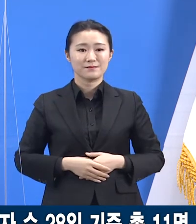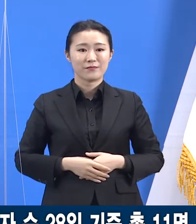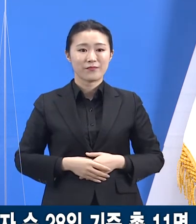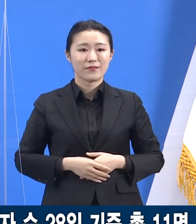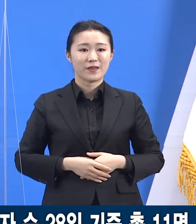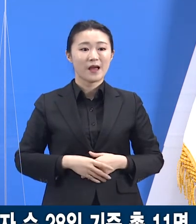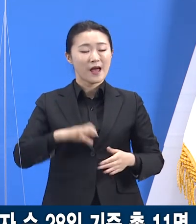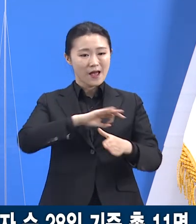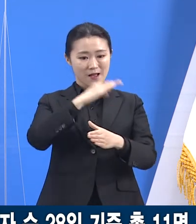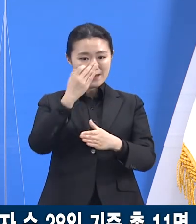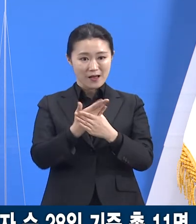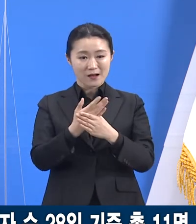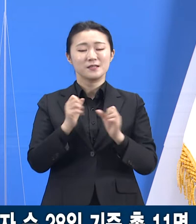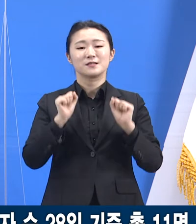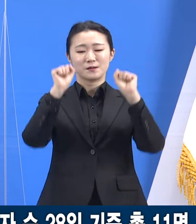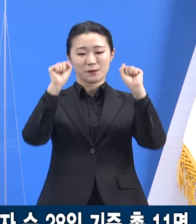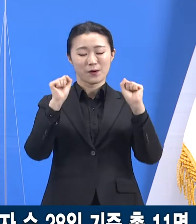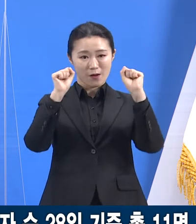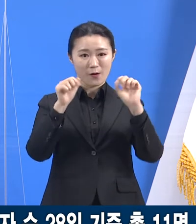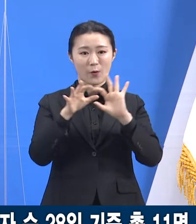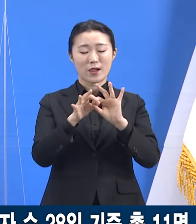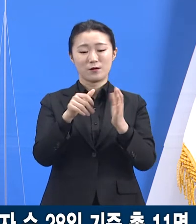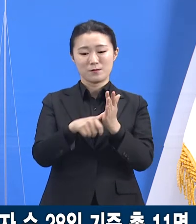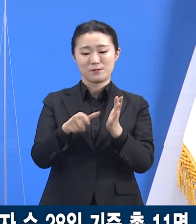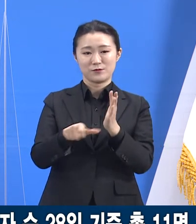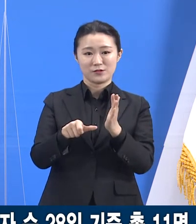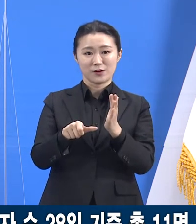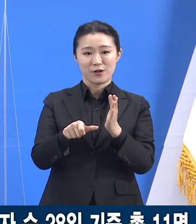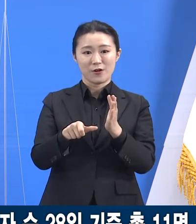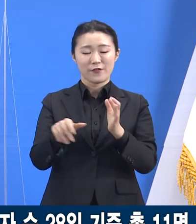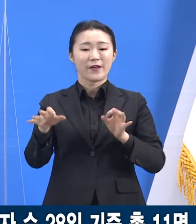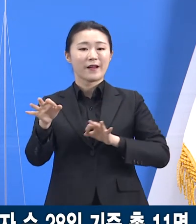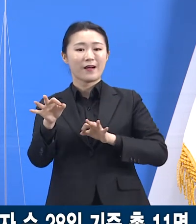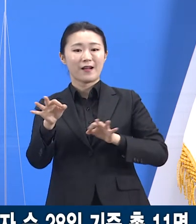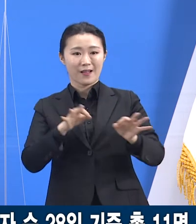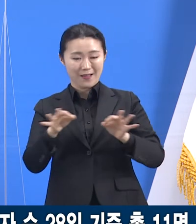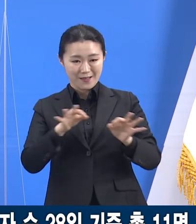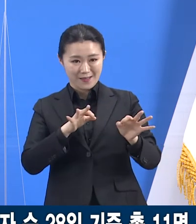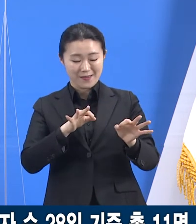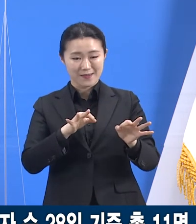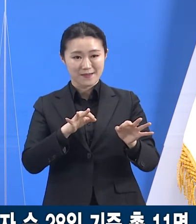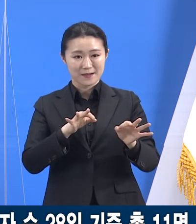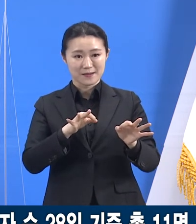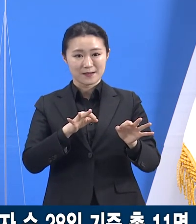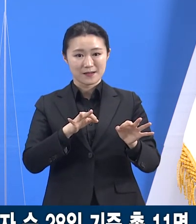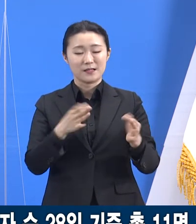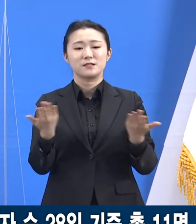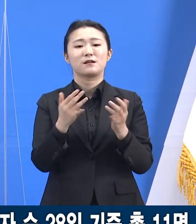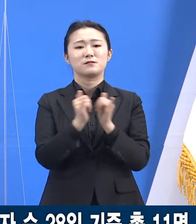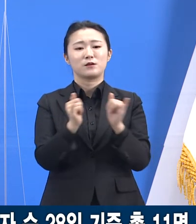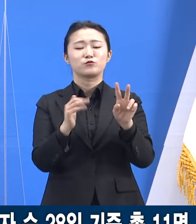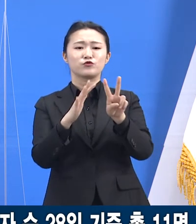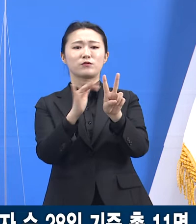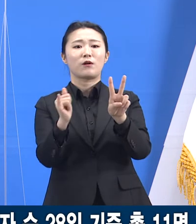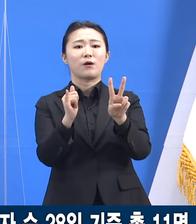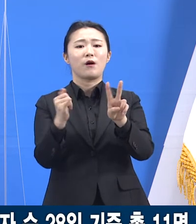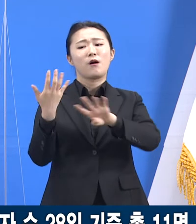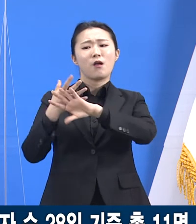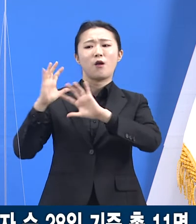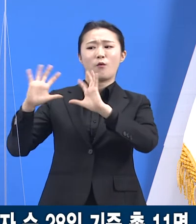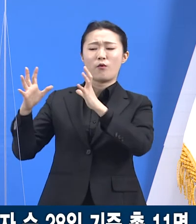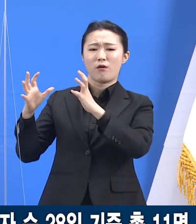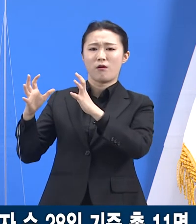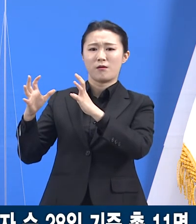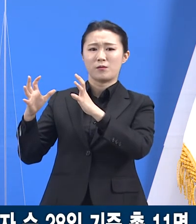사례입니다. 지난 12일 안양시 소재 스포츠용품 판매업 직원 2명이 해외 출장 후